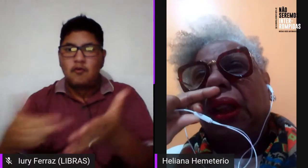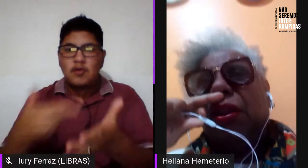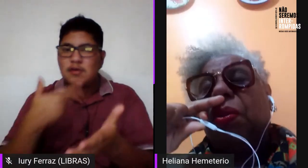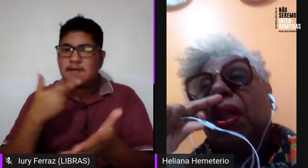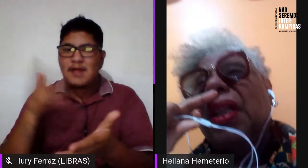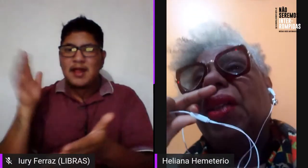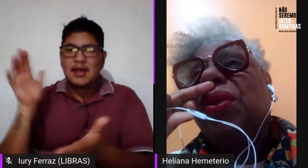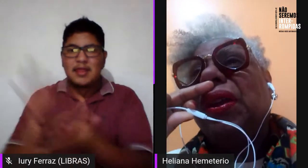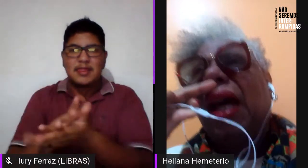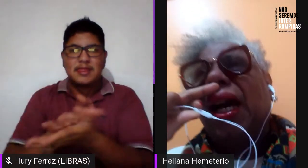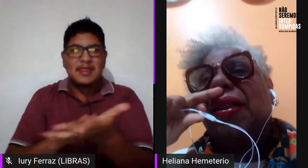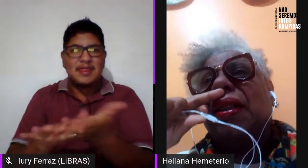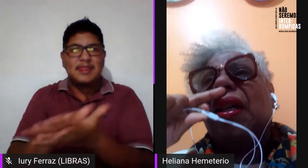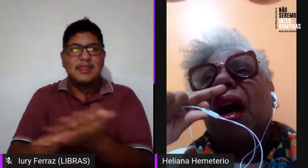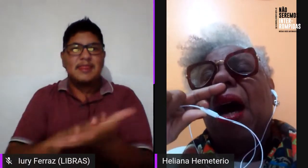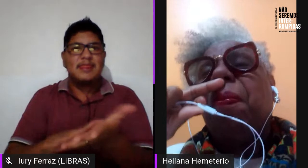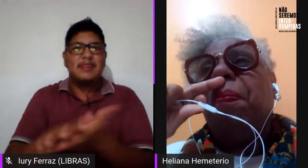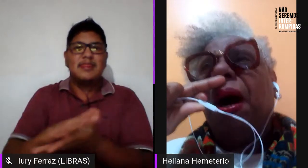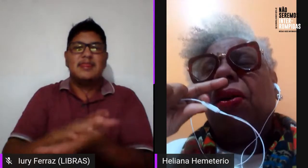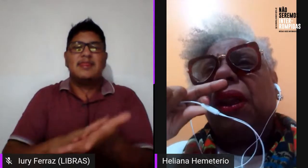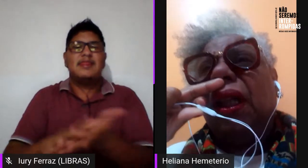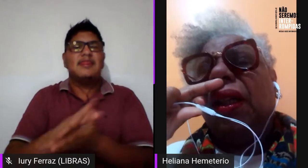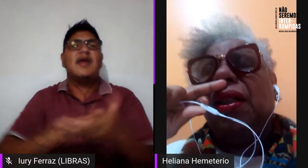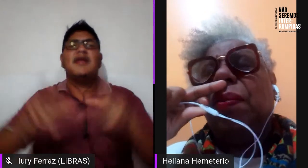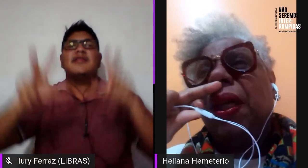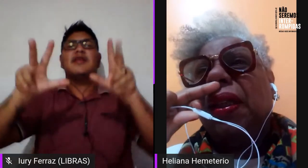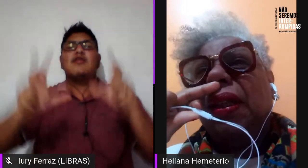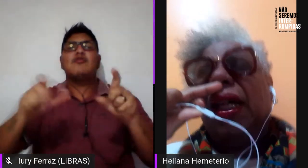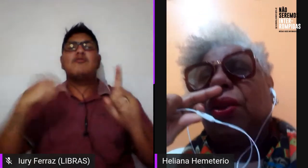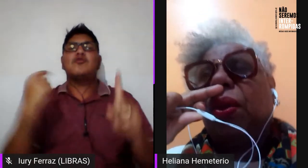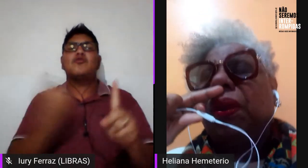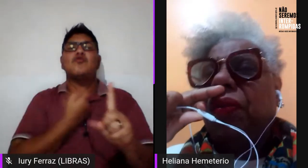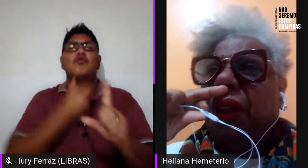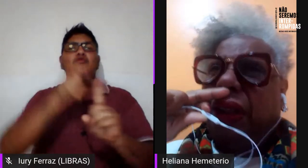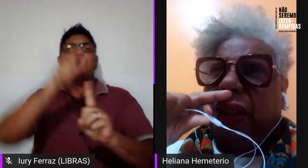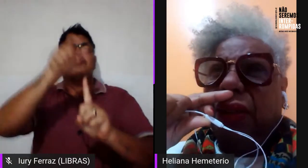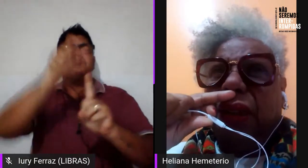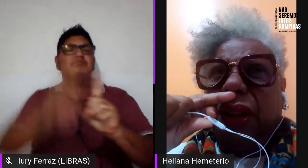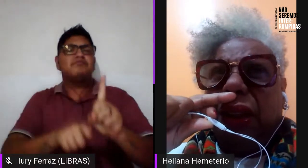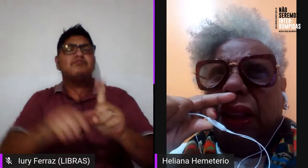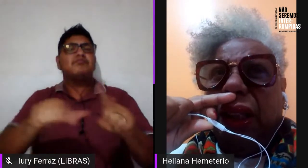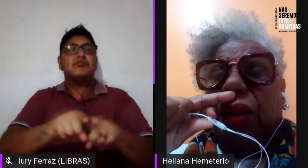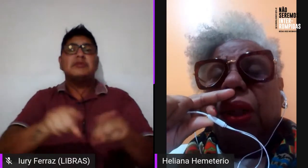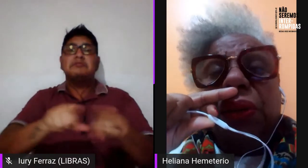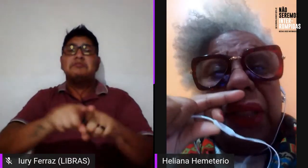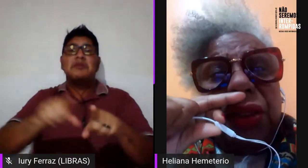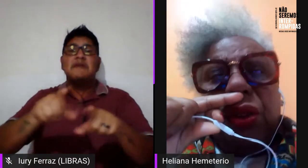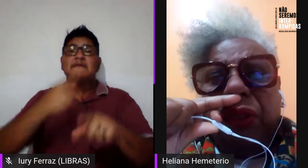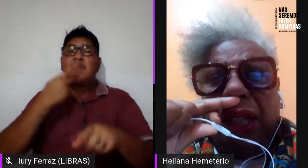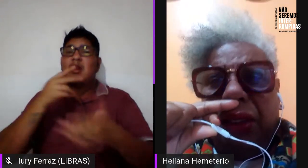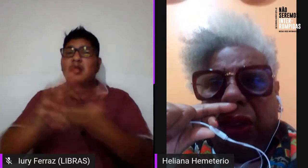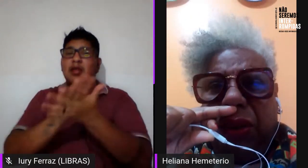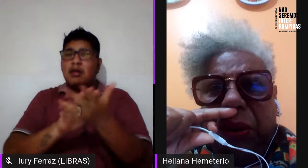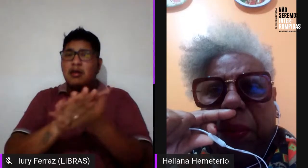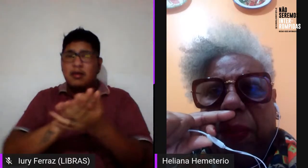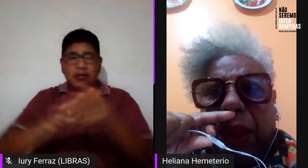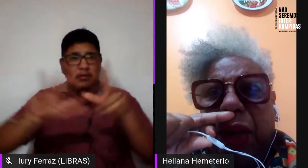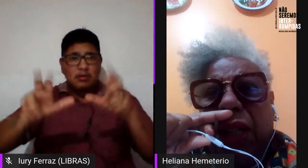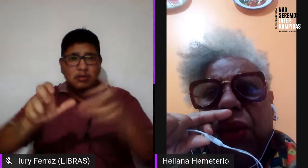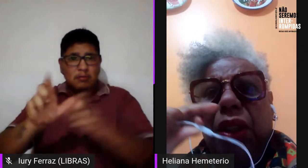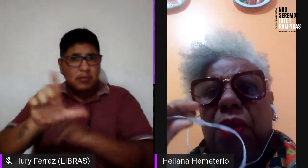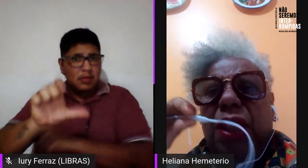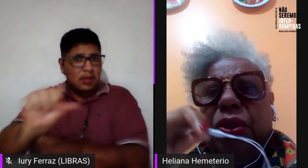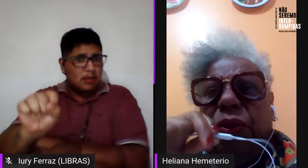protagonismo e não traz a pauta da lesbianidade como deveria. Eu não deixo de falar disso,